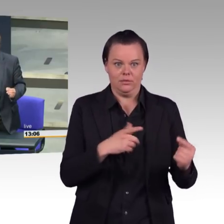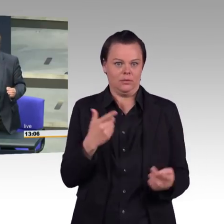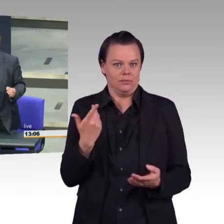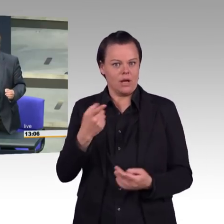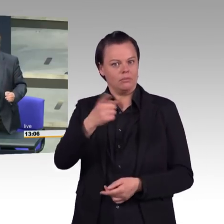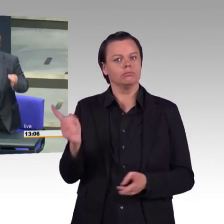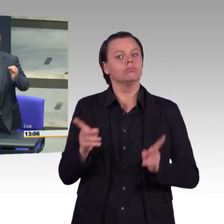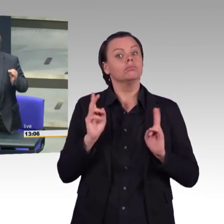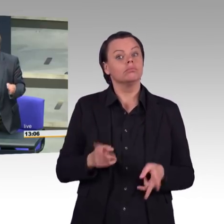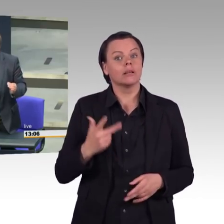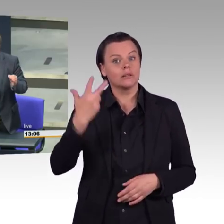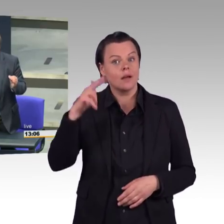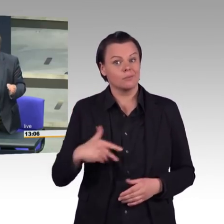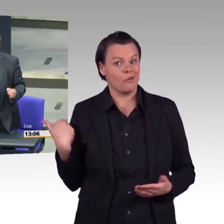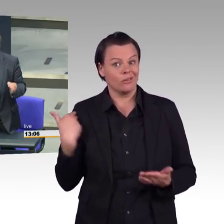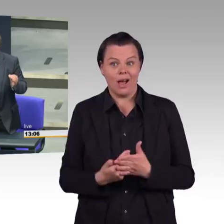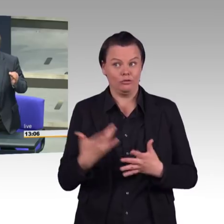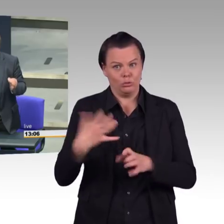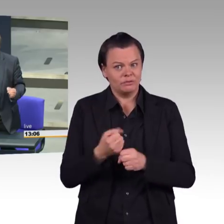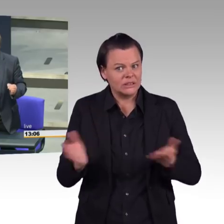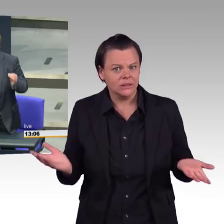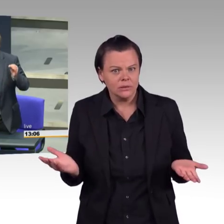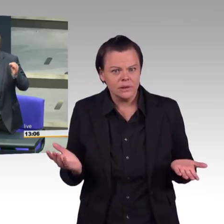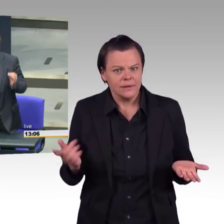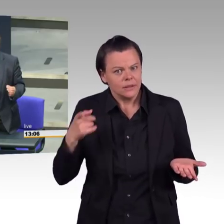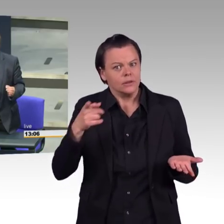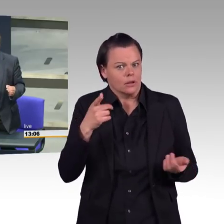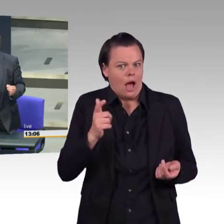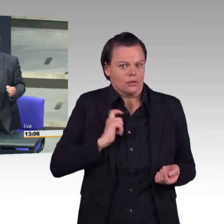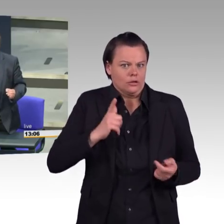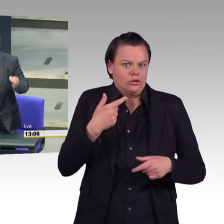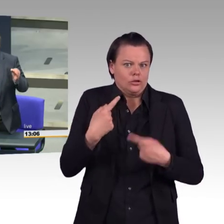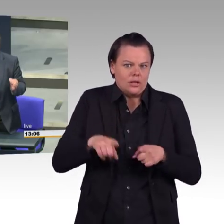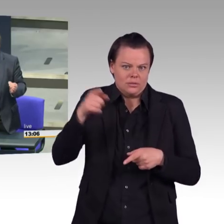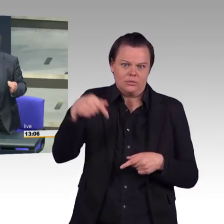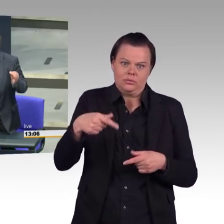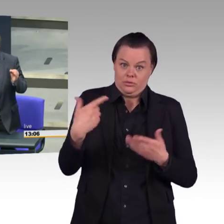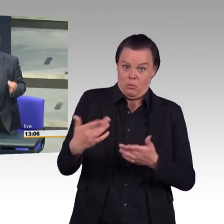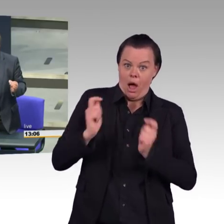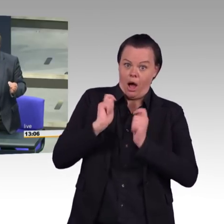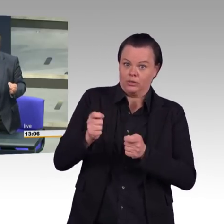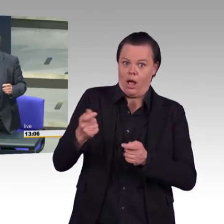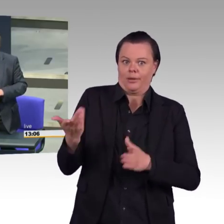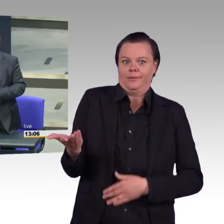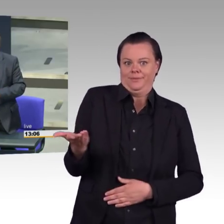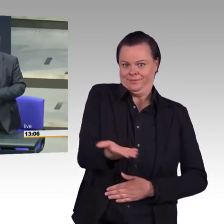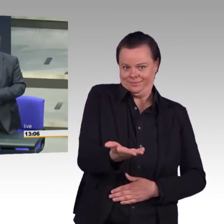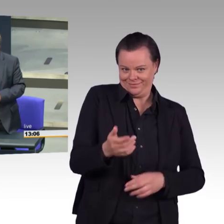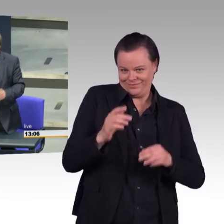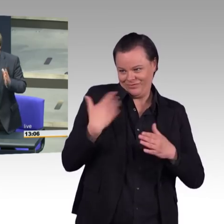umgesetzt wird, um den Menschen in der Region, in den Regionen Klarheit zu verschaffen und deutlich zu machen, wann die Klimaschutzziele erfüllt werden.